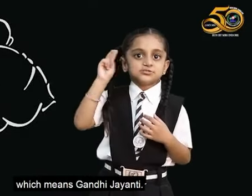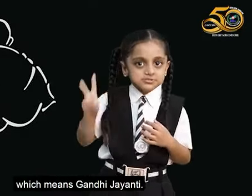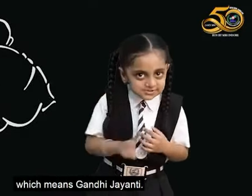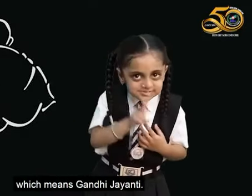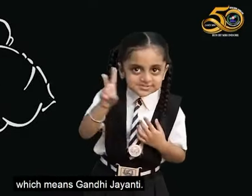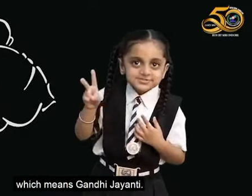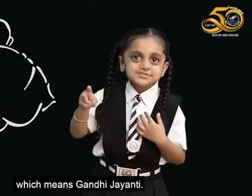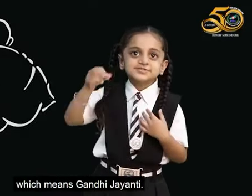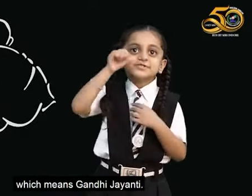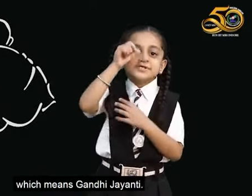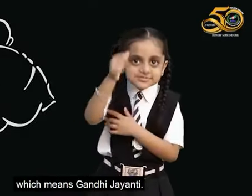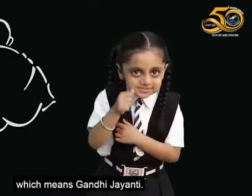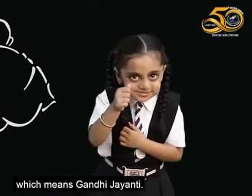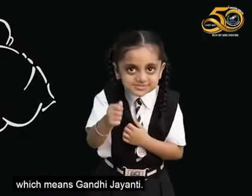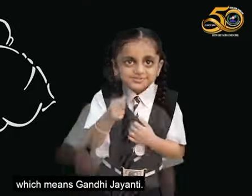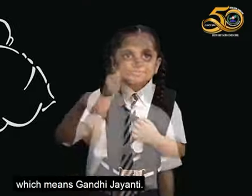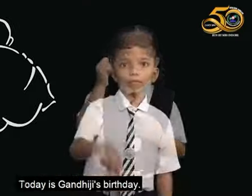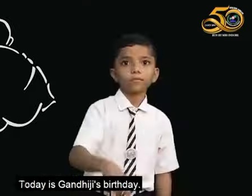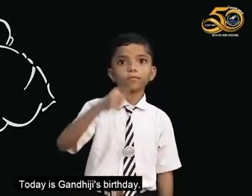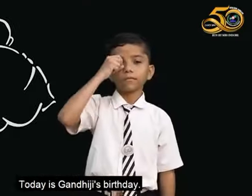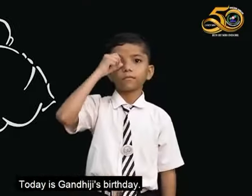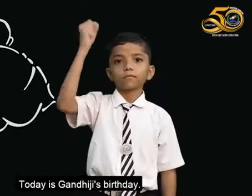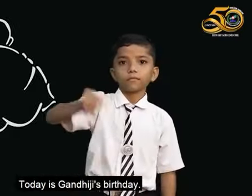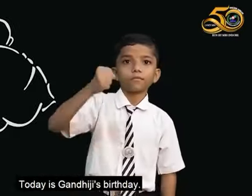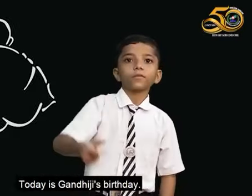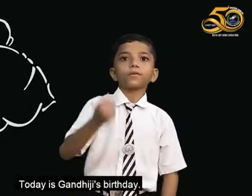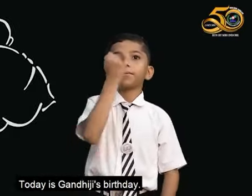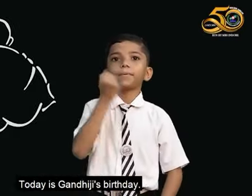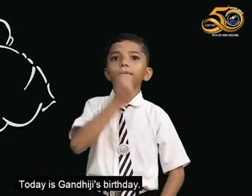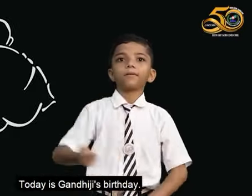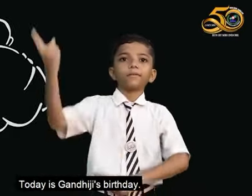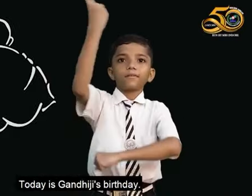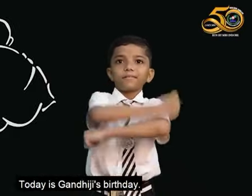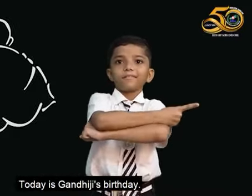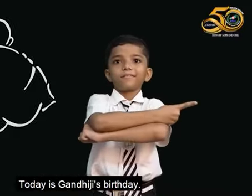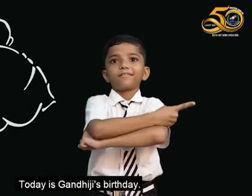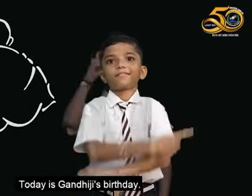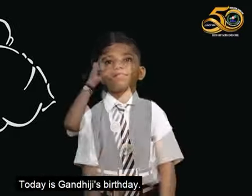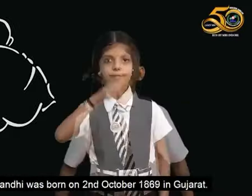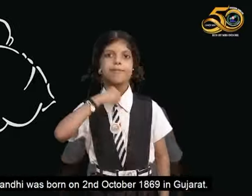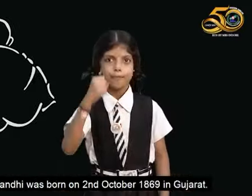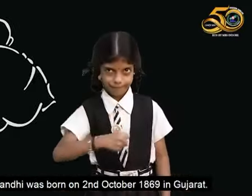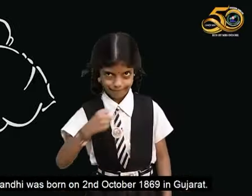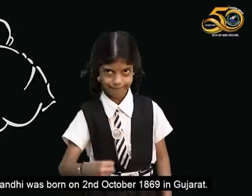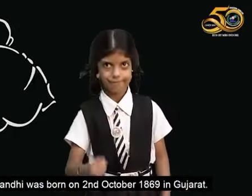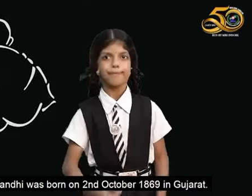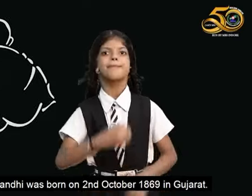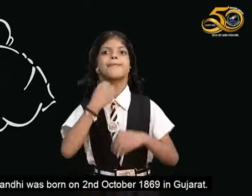की गांधी जैन्ती आज गांधी जी का जन्म दिन है गांधी जी का जन्म